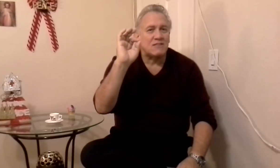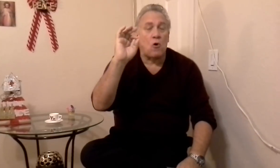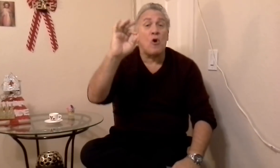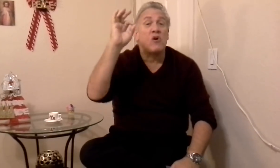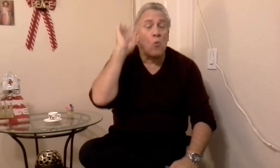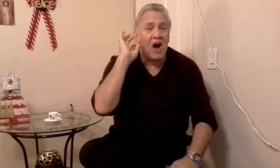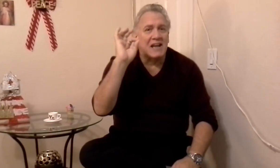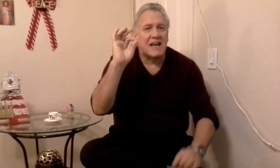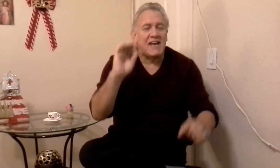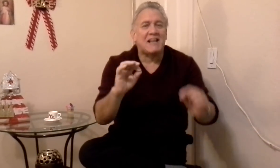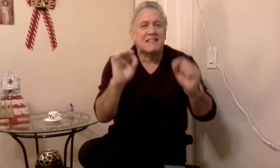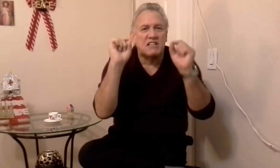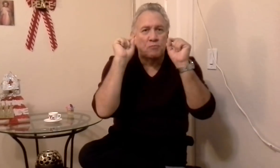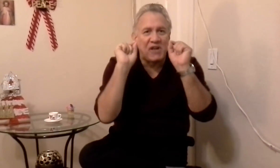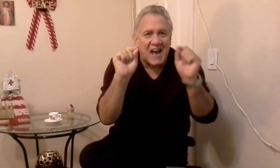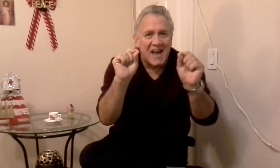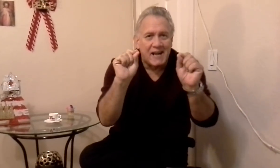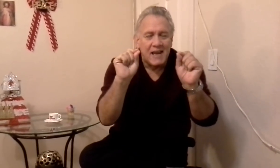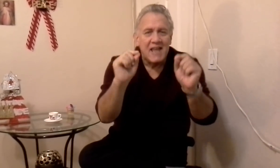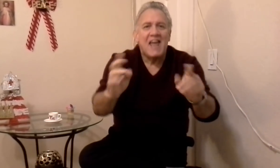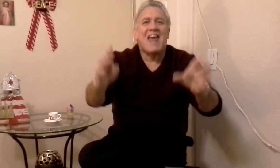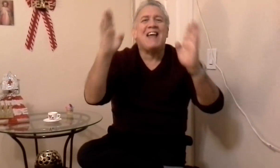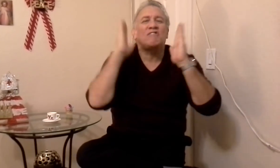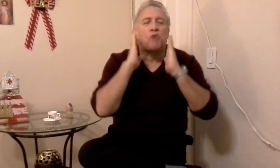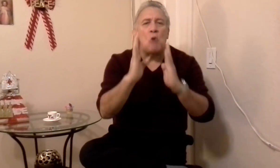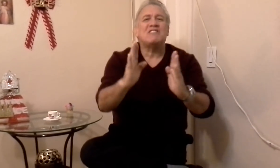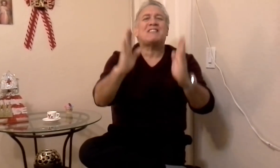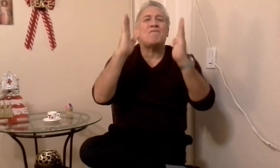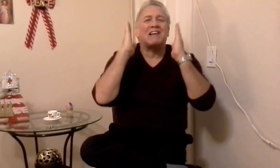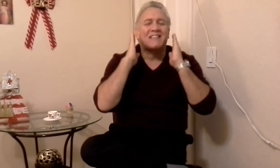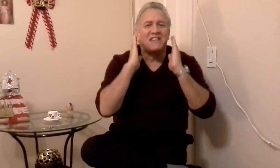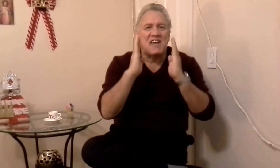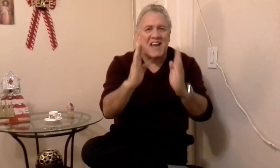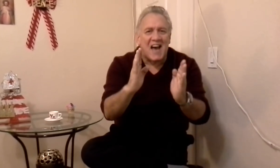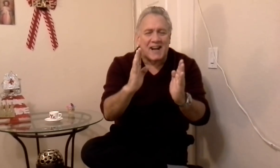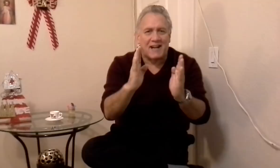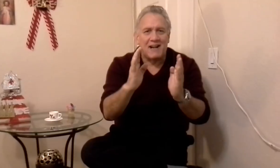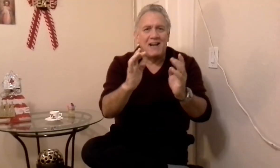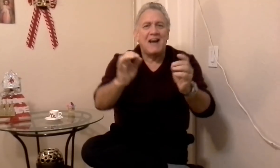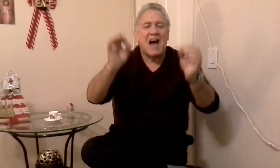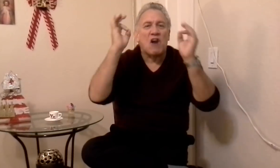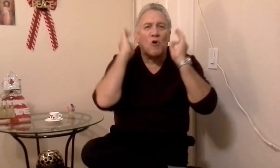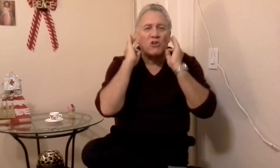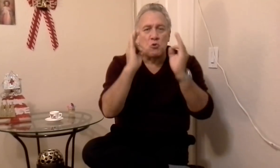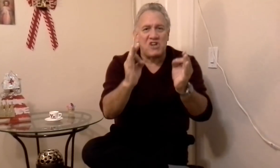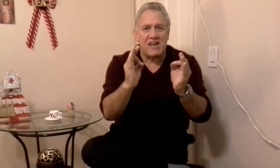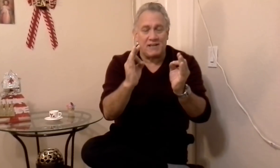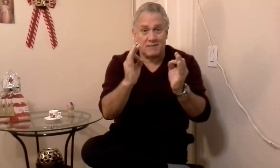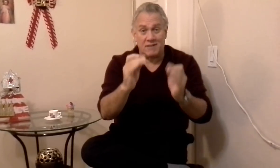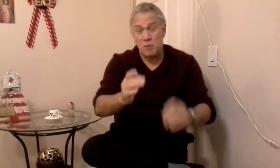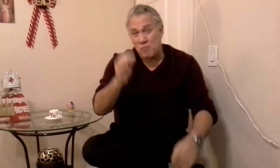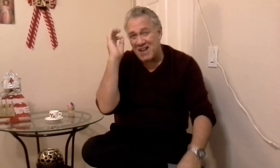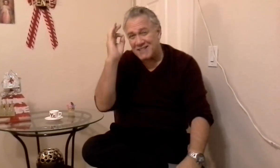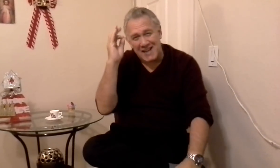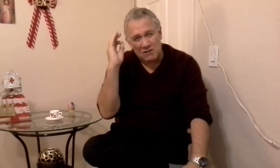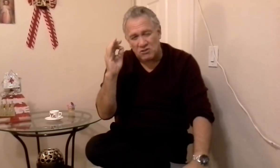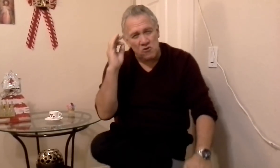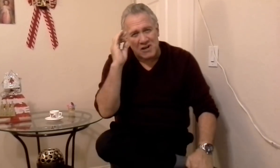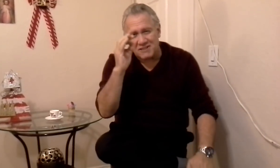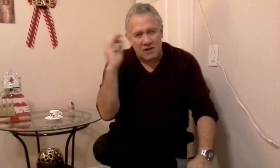o igual que quieras respirar, entonces vas a llegar a lo que tú quieres, piensen eso señoras y